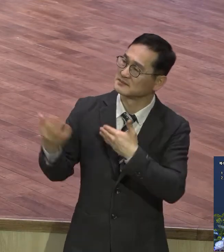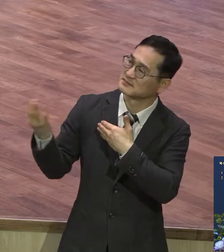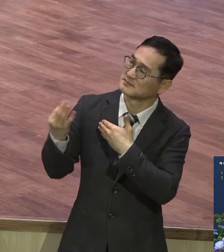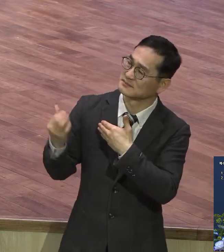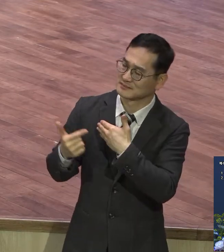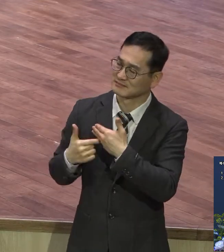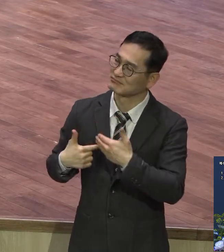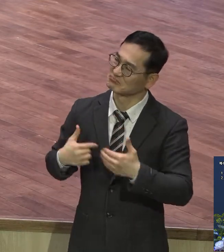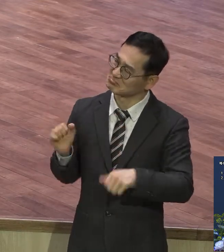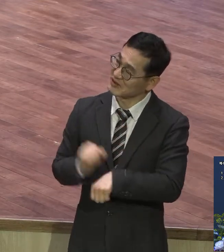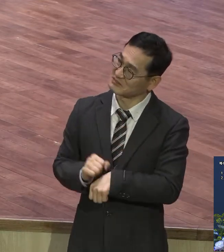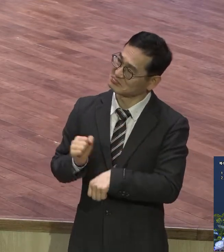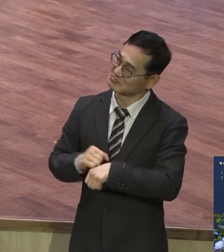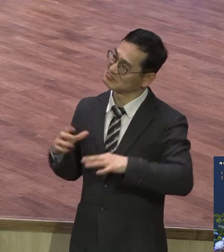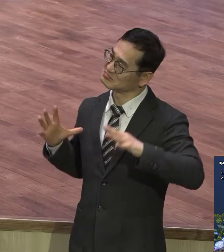중심이 중심이